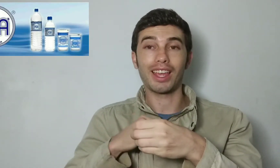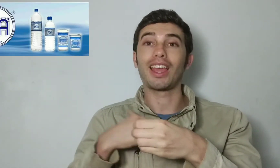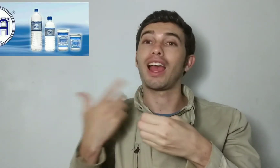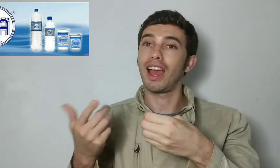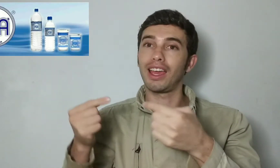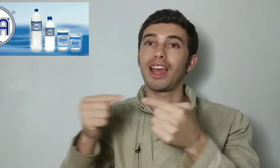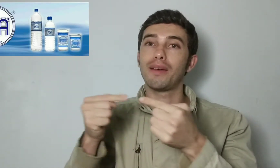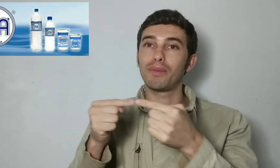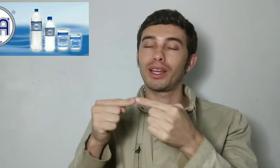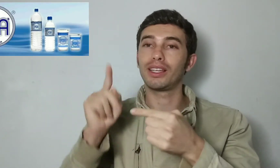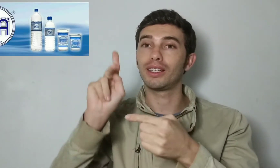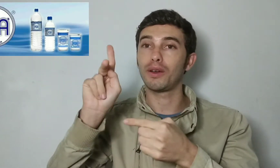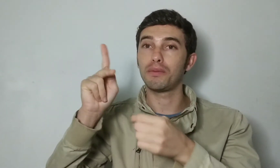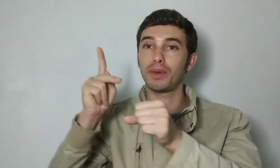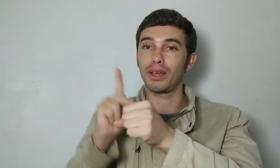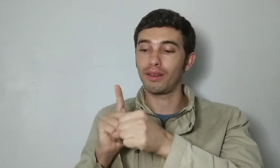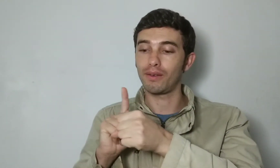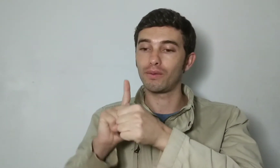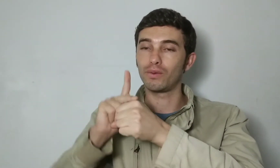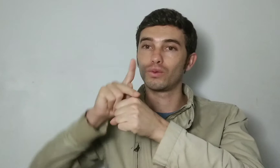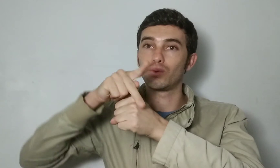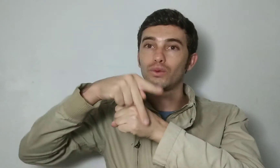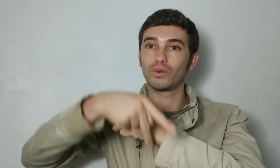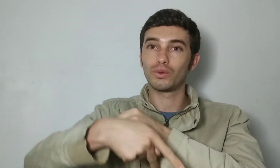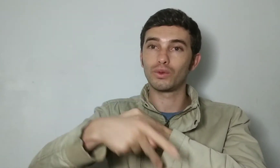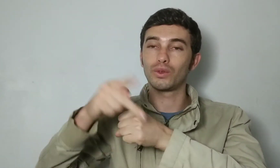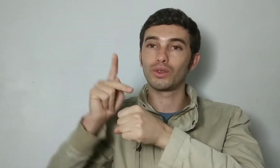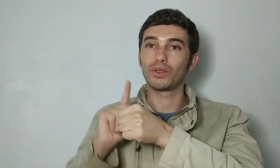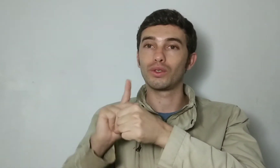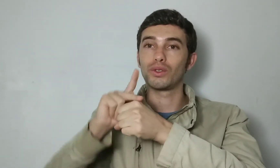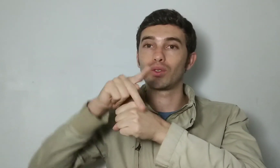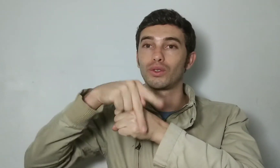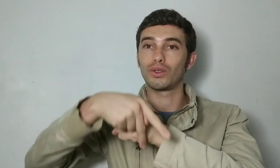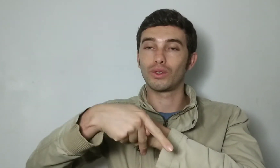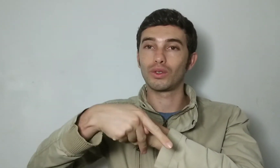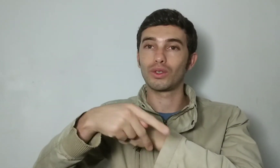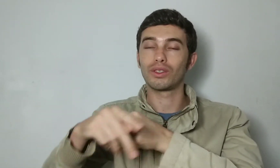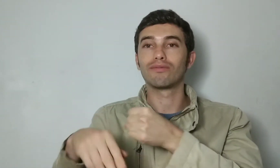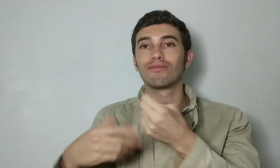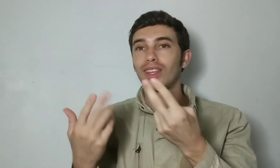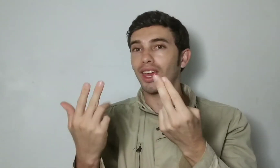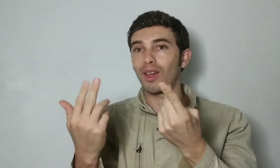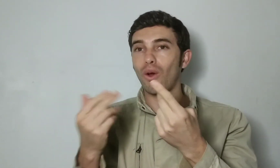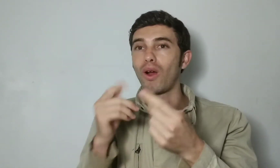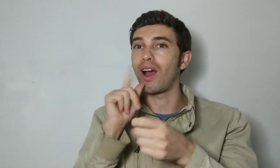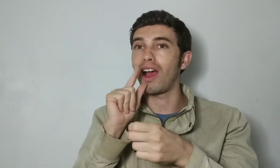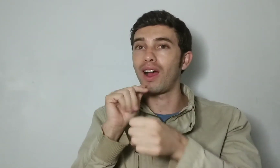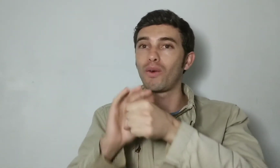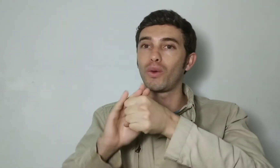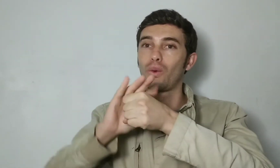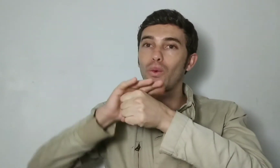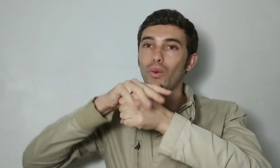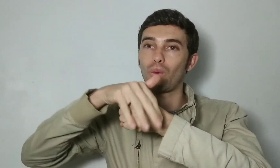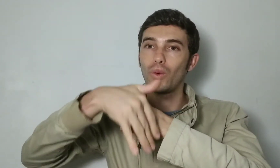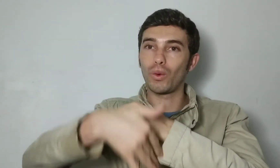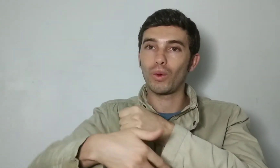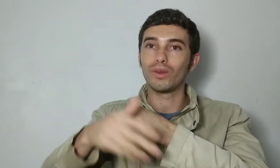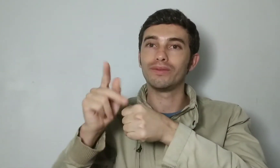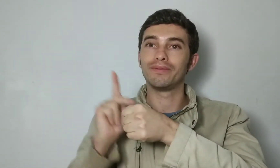uma fonte de água, então por isso o sinal é descendo, que representa igual a água escorrendo